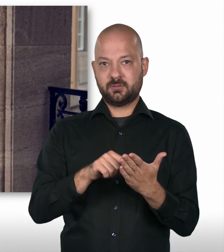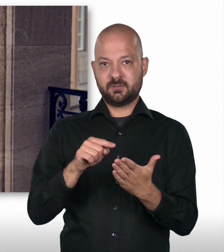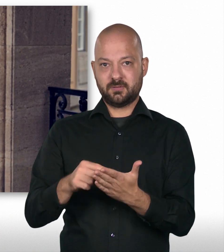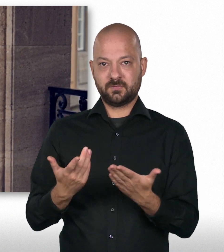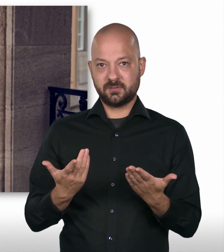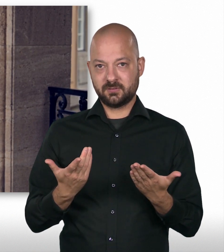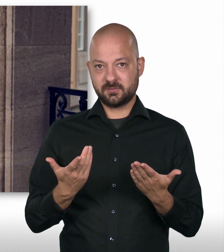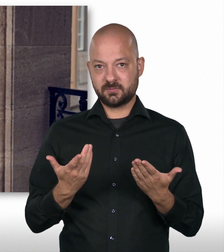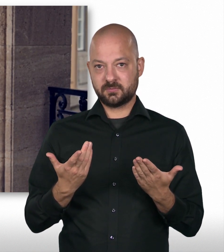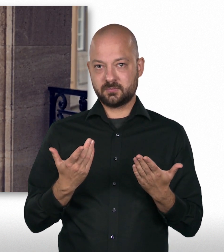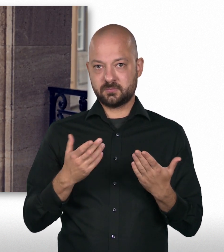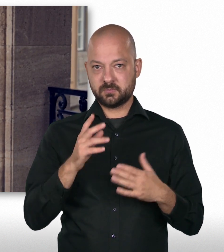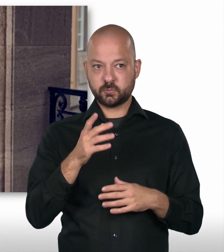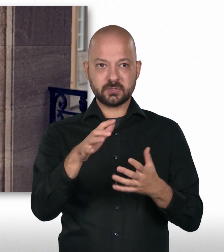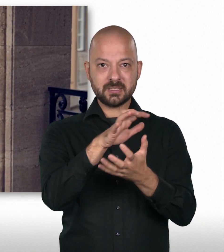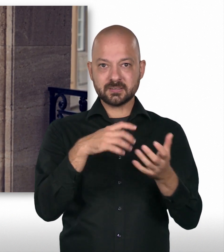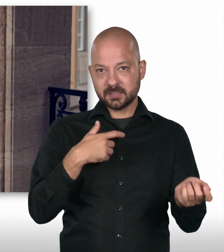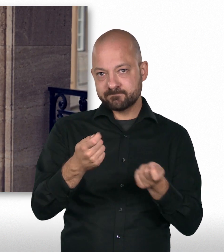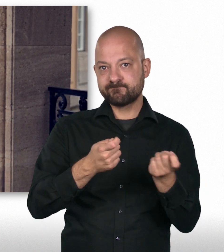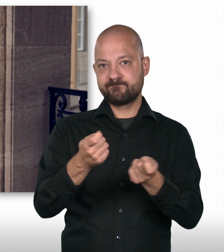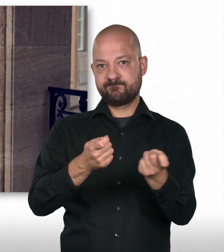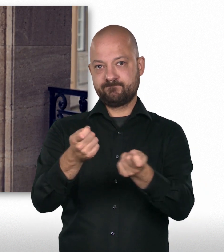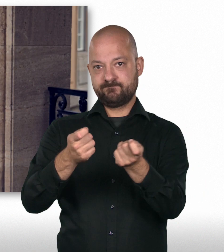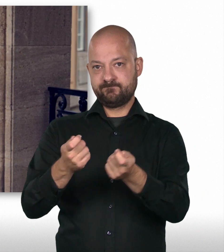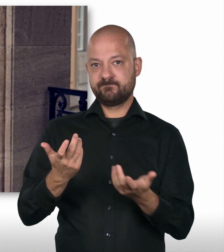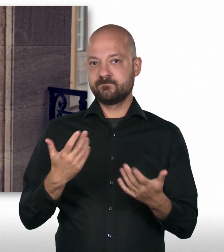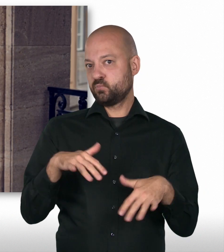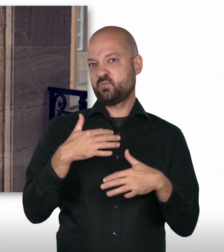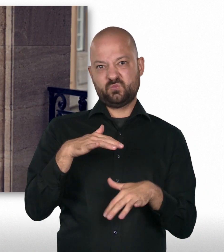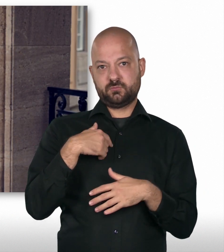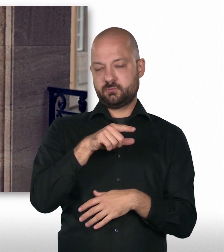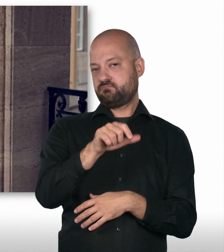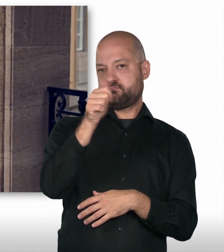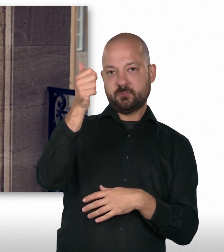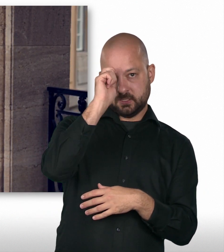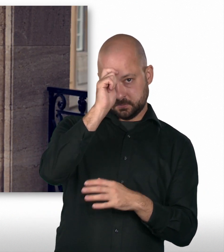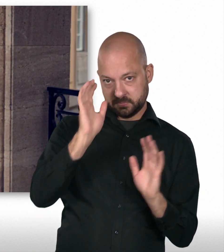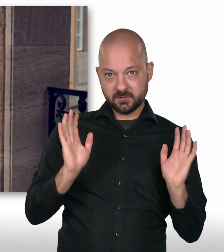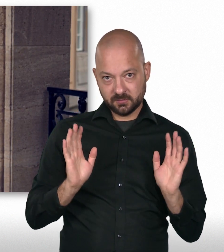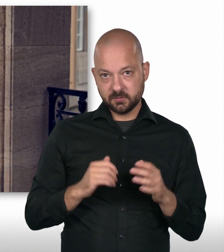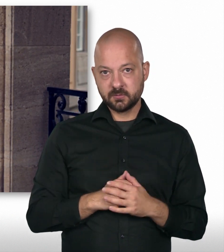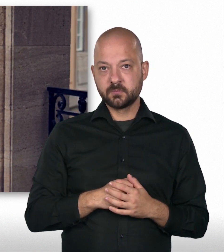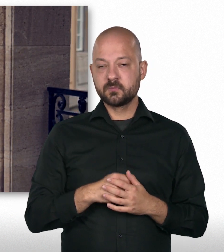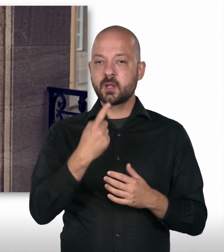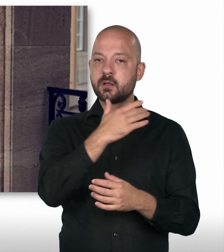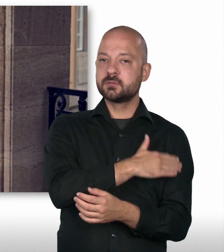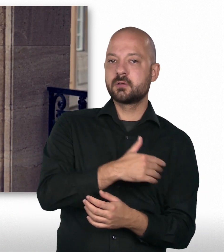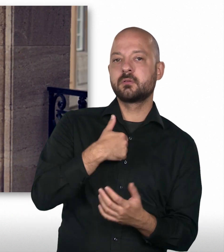Und dass wir dann diejenigen sind, die Entscheidungen treffen müssen und die diese Krise managen müssen. Und davor habe ich eine Menge